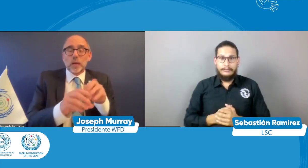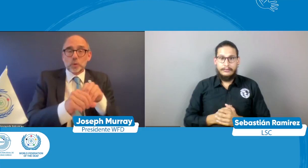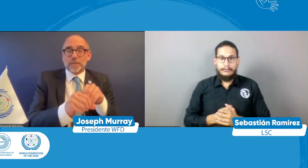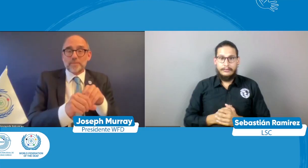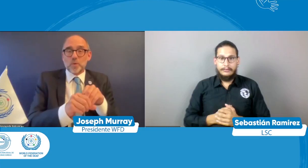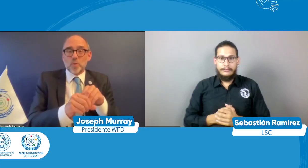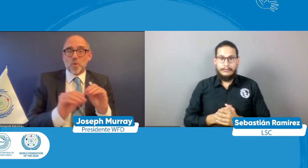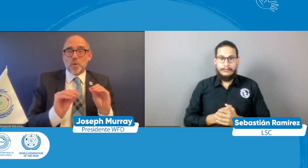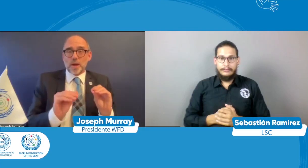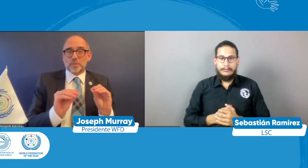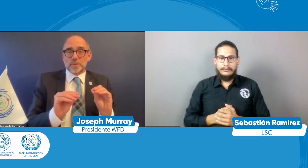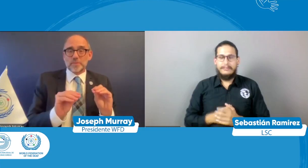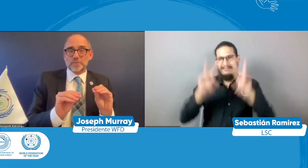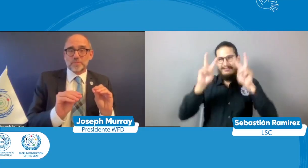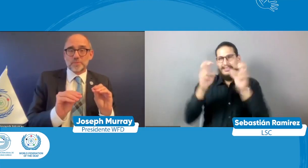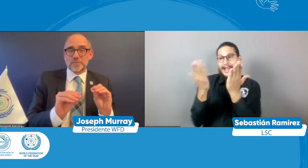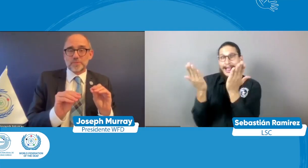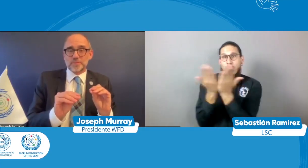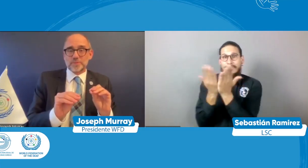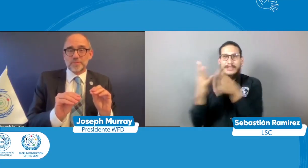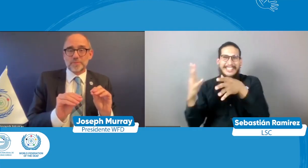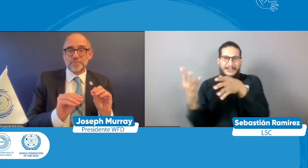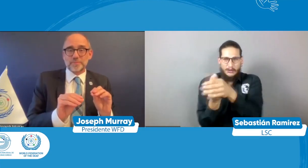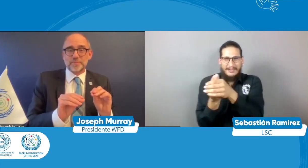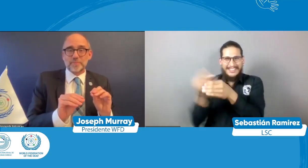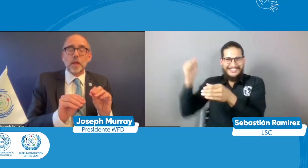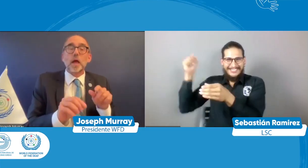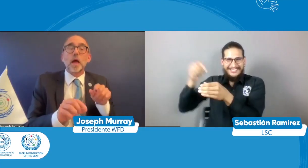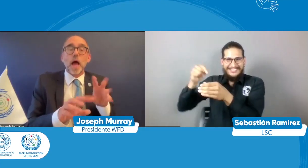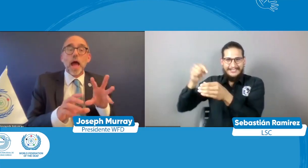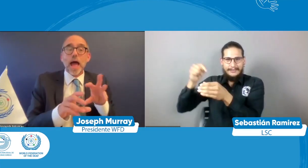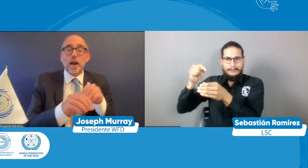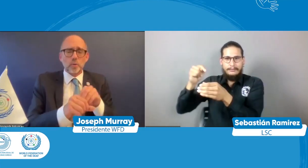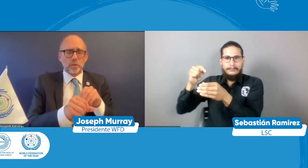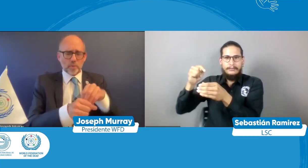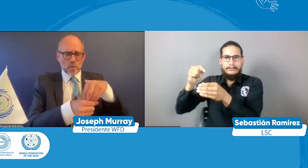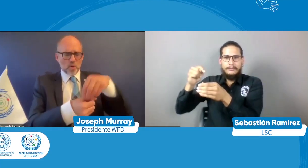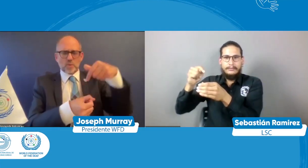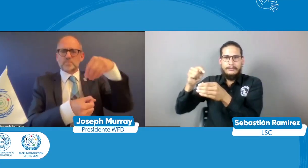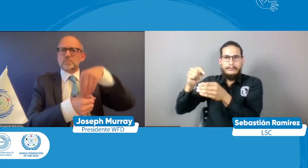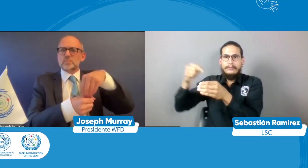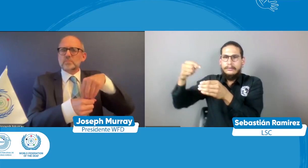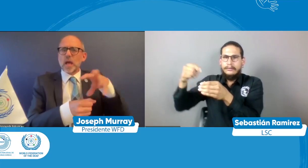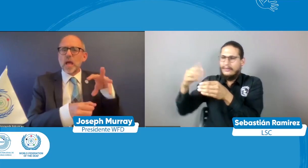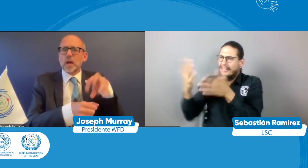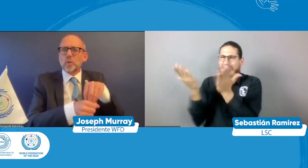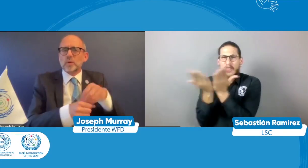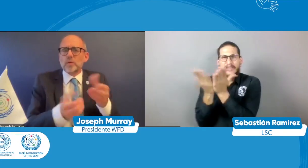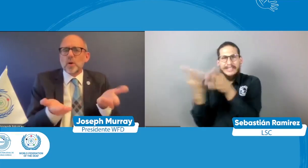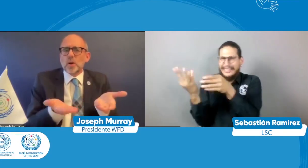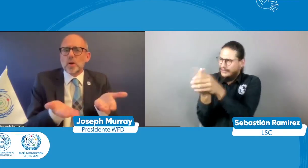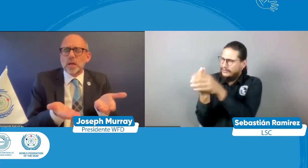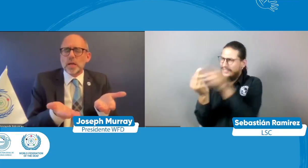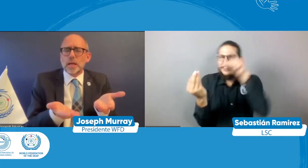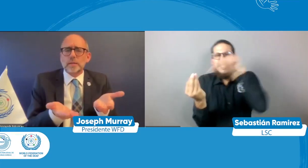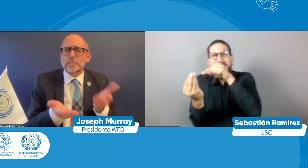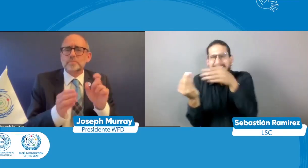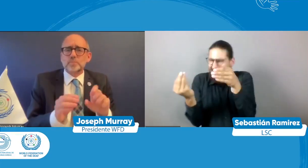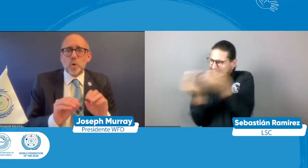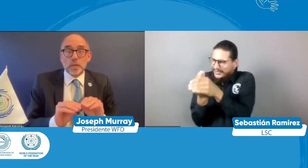cuando hablamos de esa educación inclusiva a través de la lengua de señas pues es importante tener